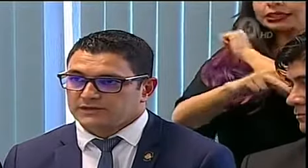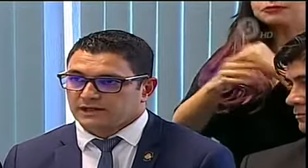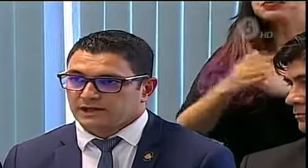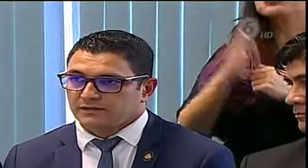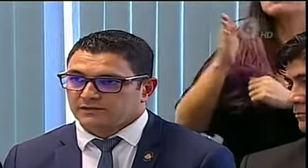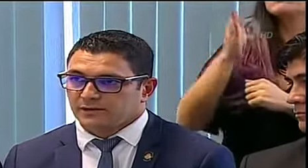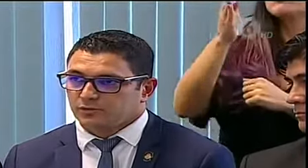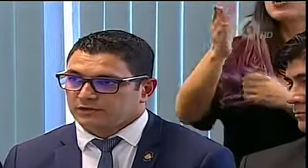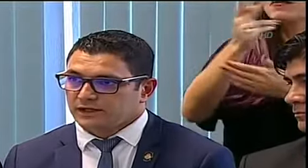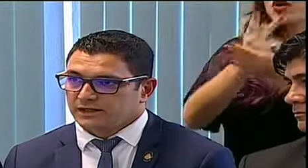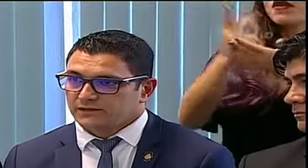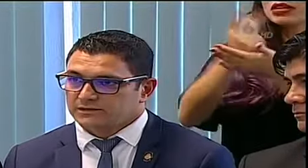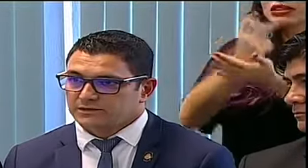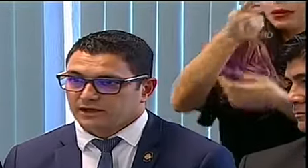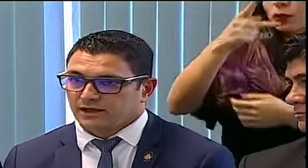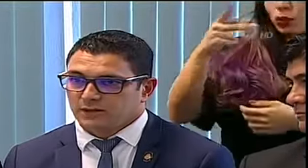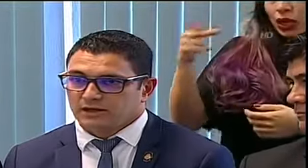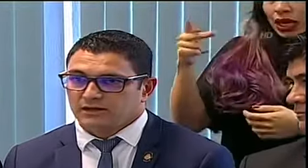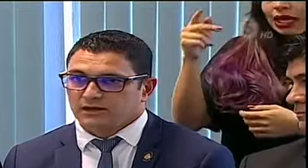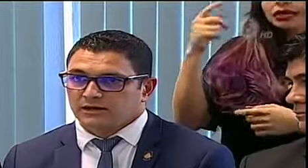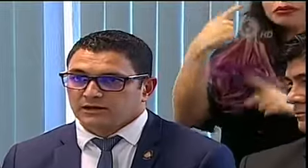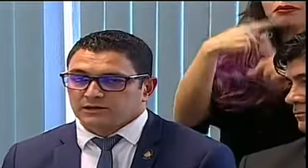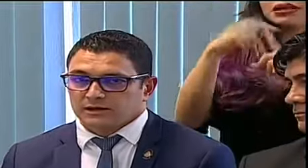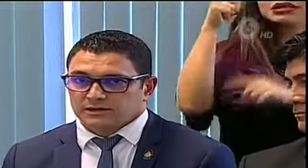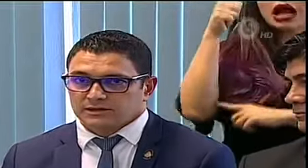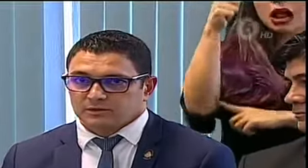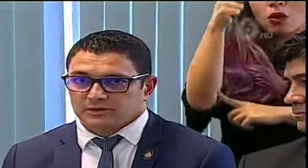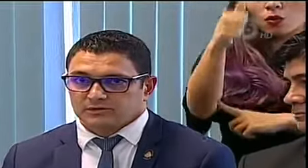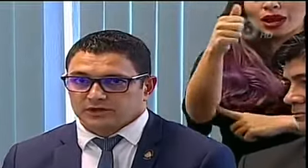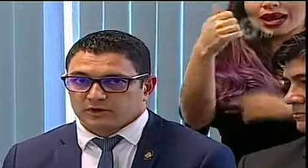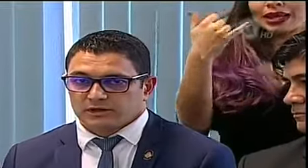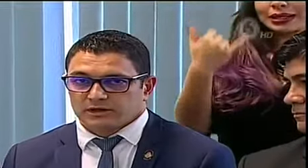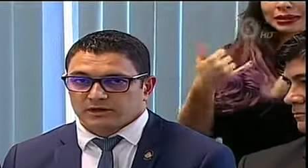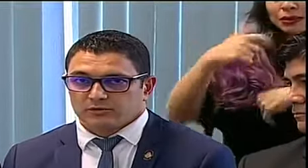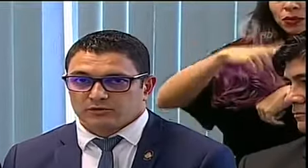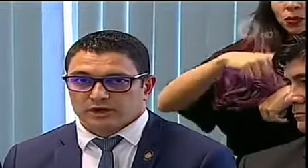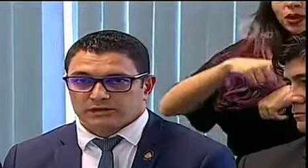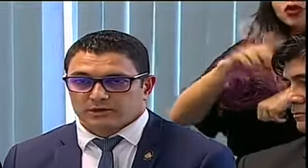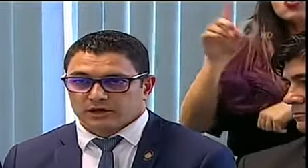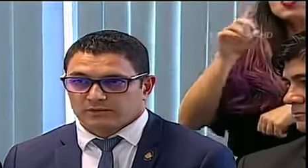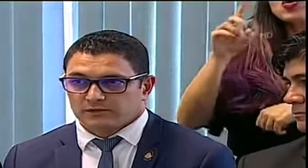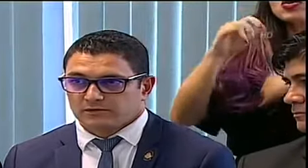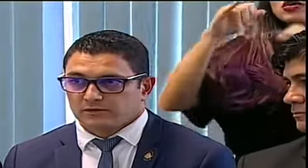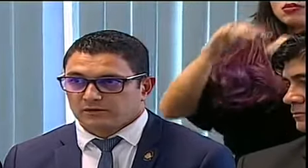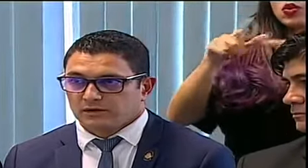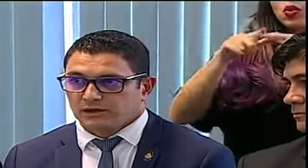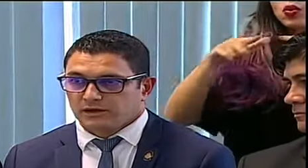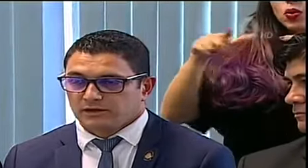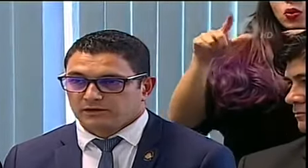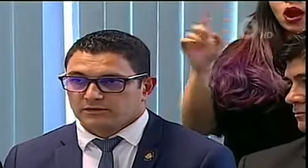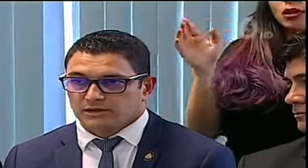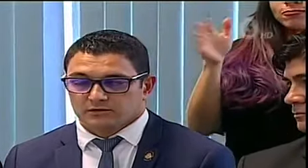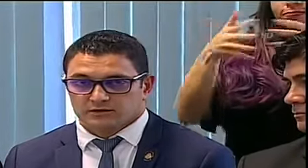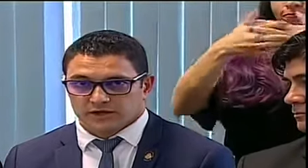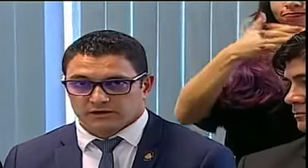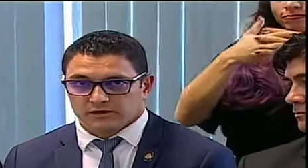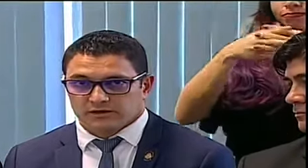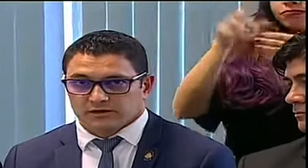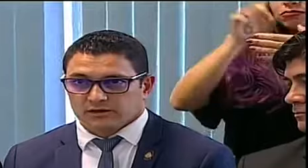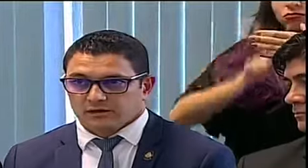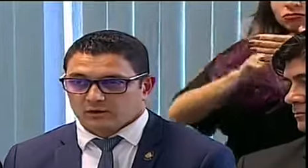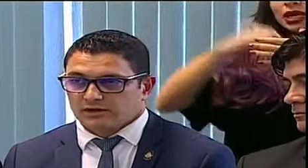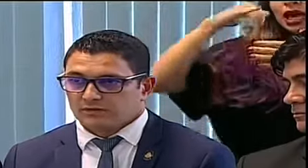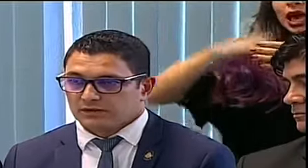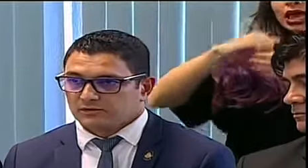la provincia de Punta Arenas, de Alajuela, y en este momento se encuentran en un lugar de alojamiento en San José,